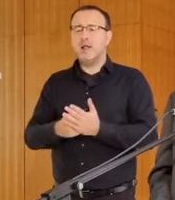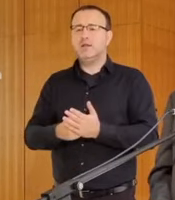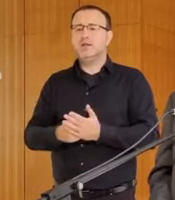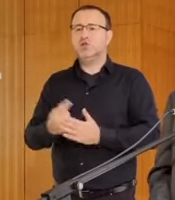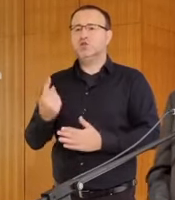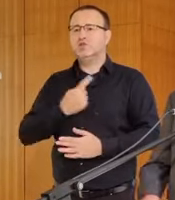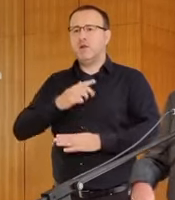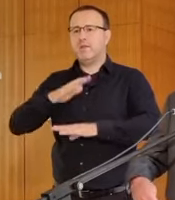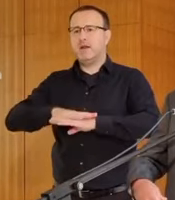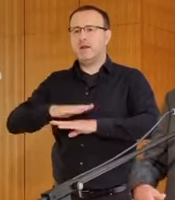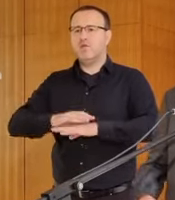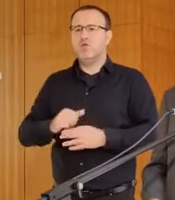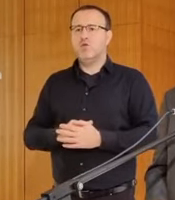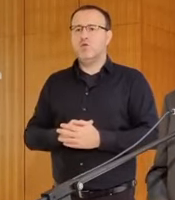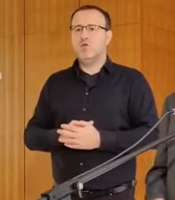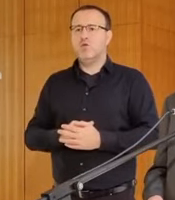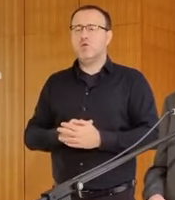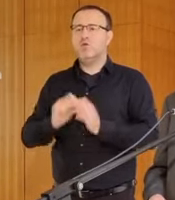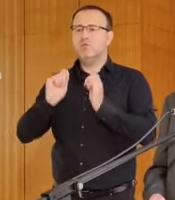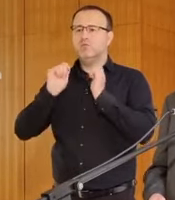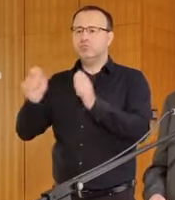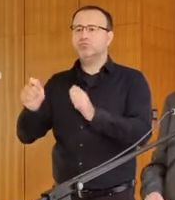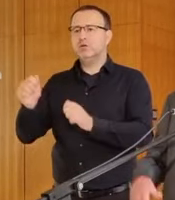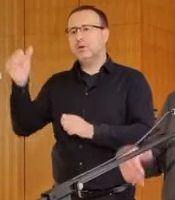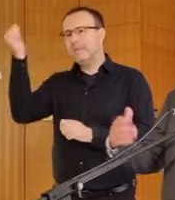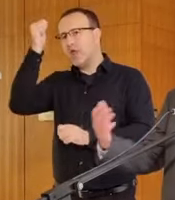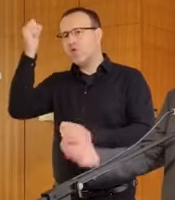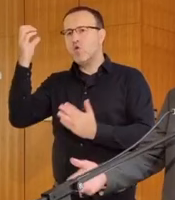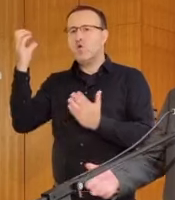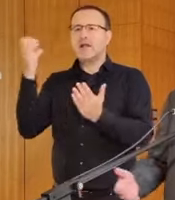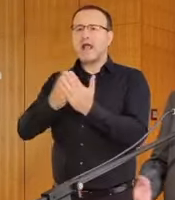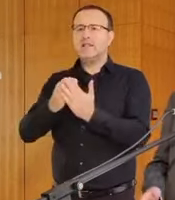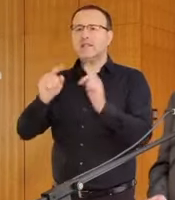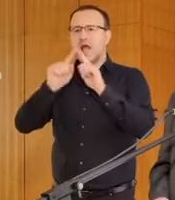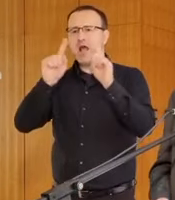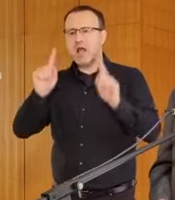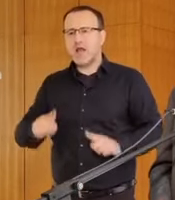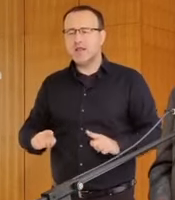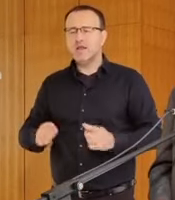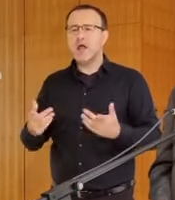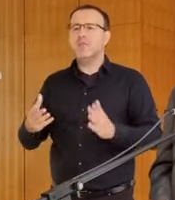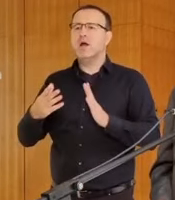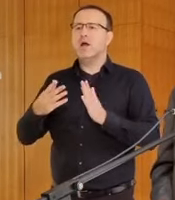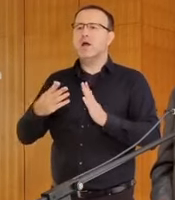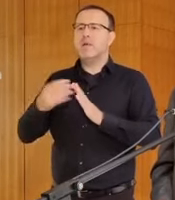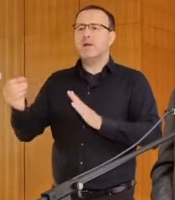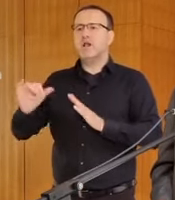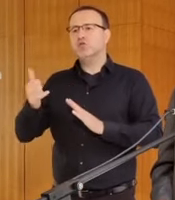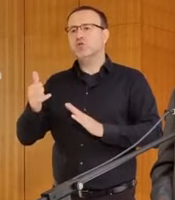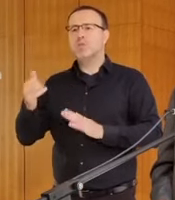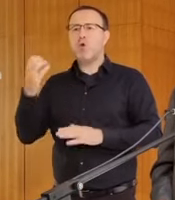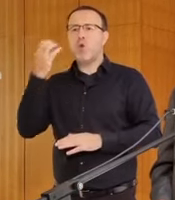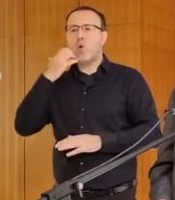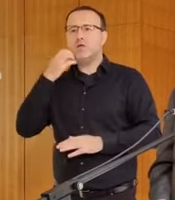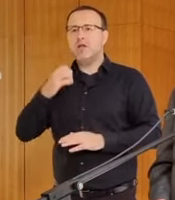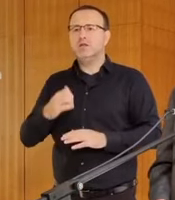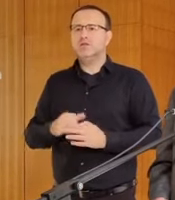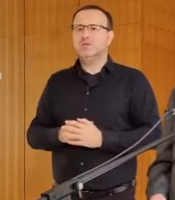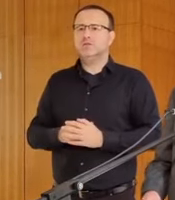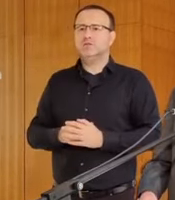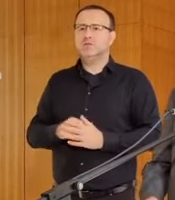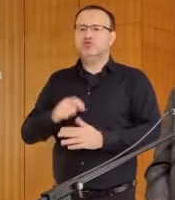svoje práva, pokiaľ ide o podávanie kandidátnych listín, ale aj napríklad, aby obce v dostatočnom